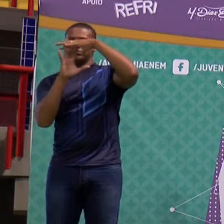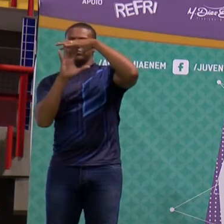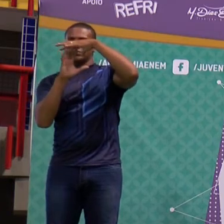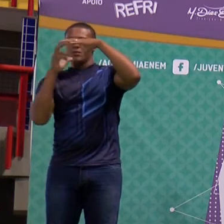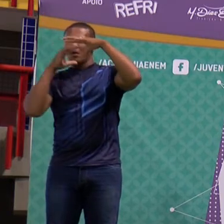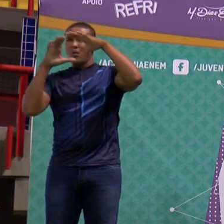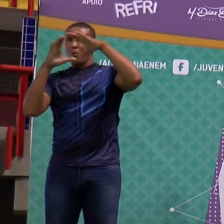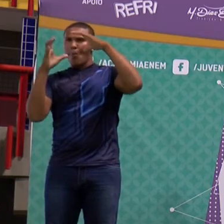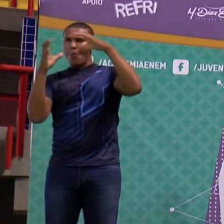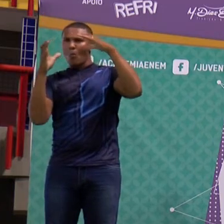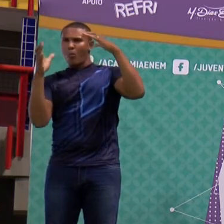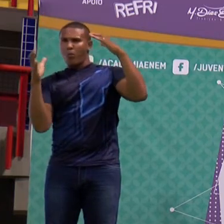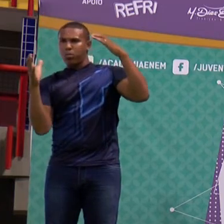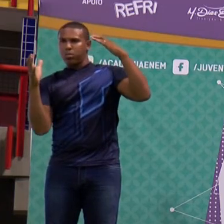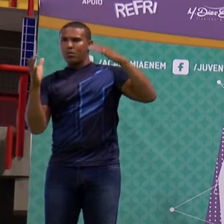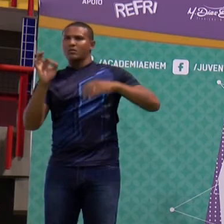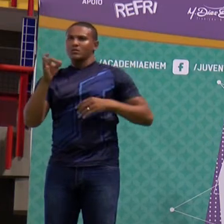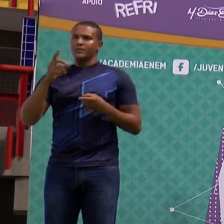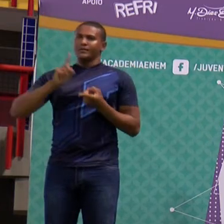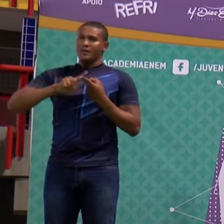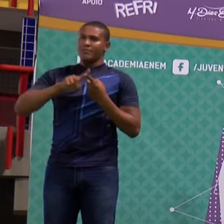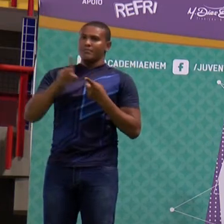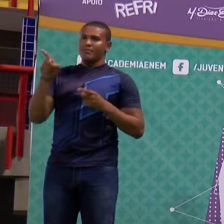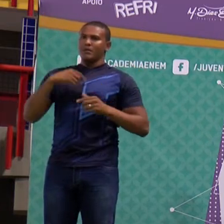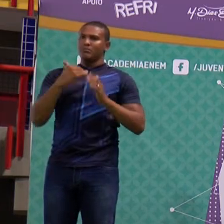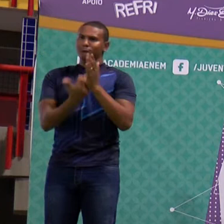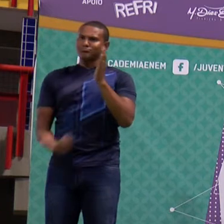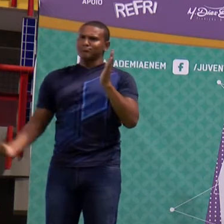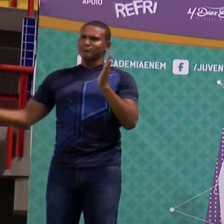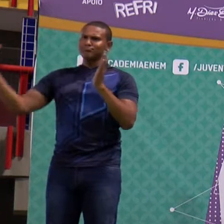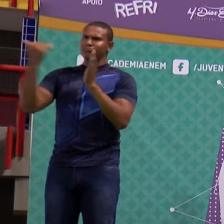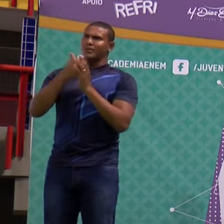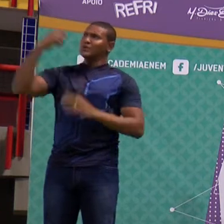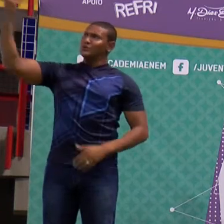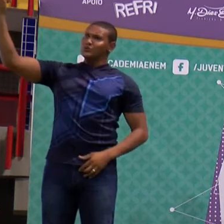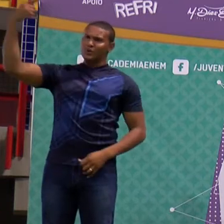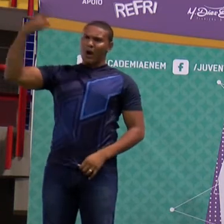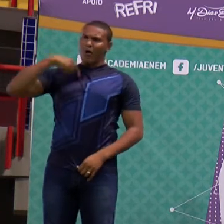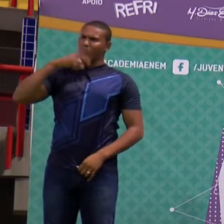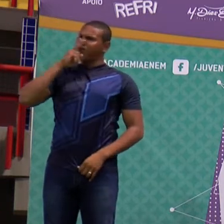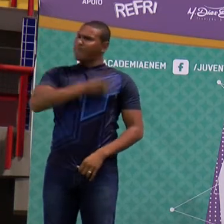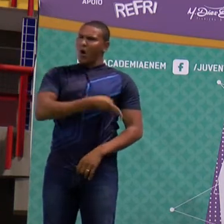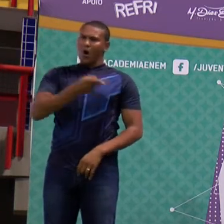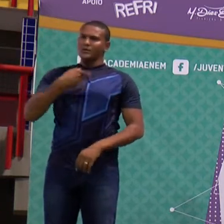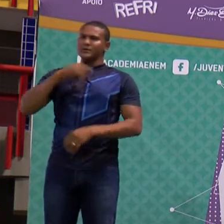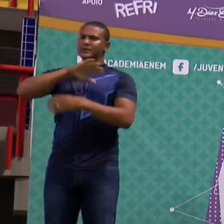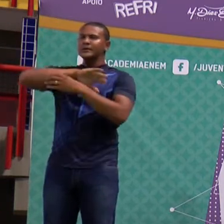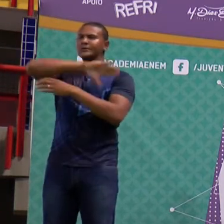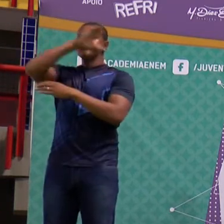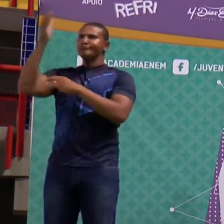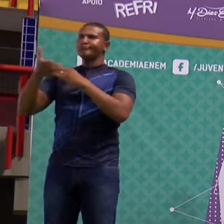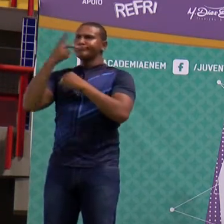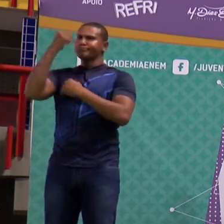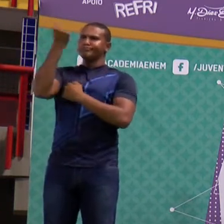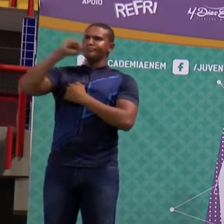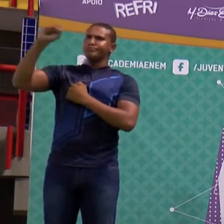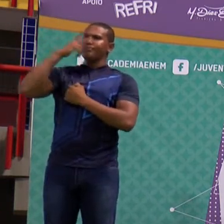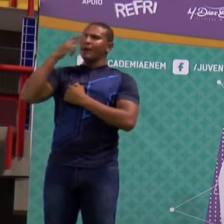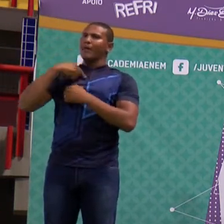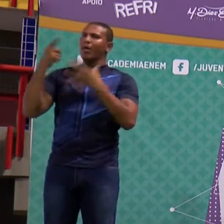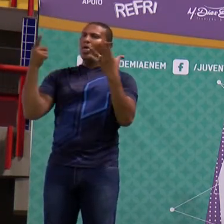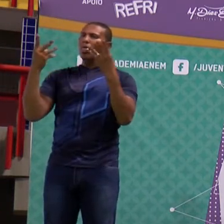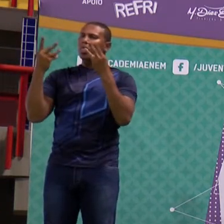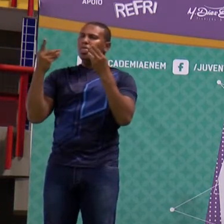vegetação e, assim, você aumenta a reflexão de radiação infravermelha. E, com isso, você acentua quem? Você vai